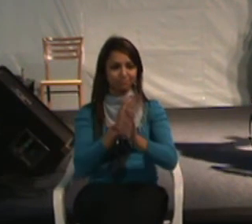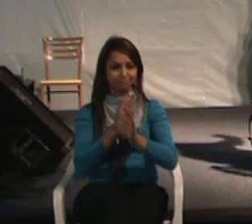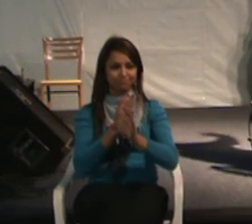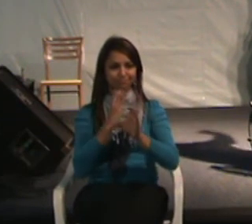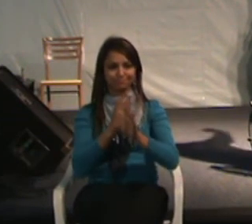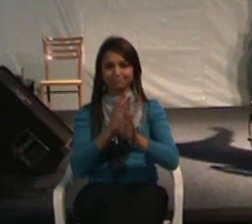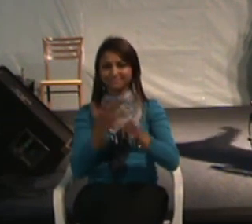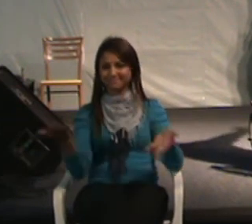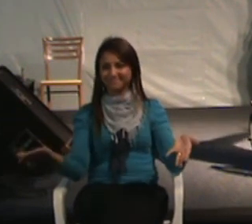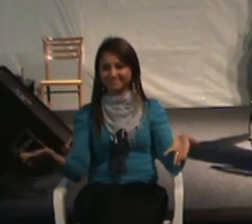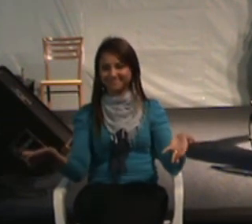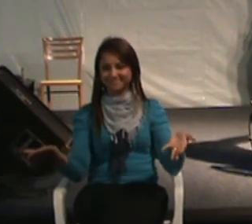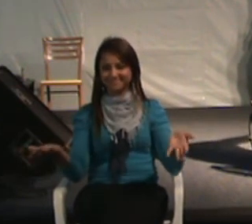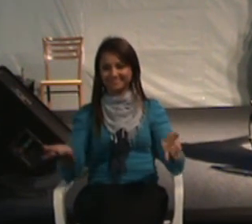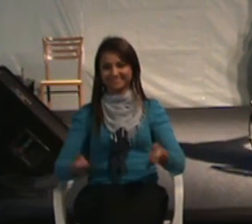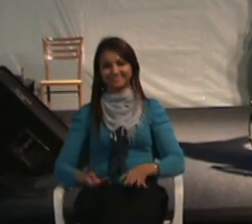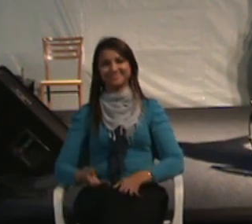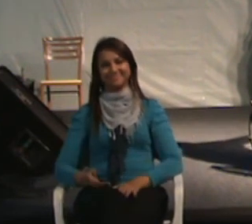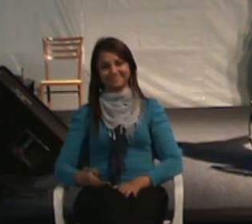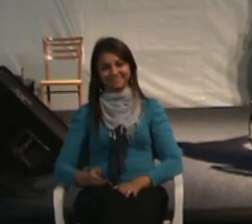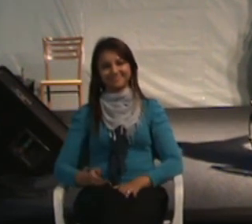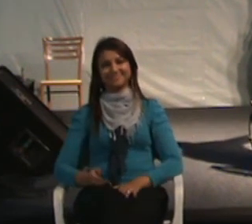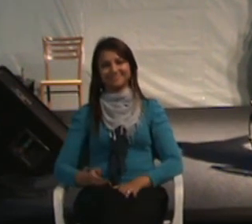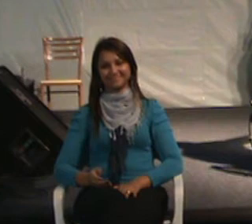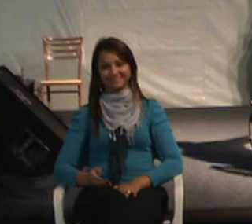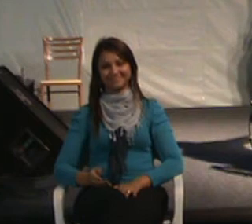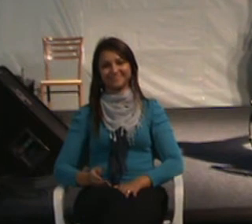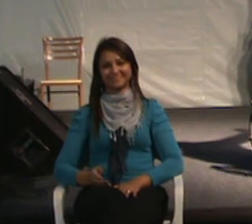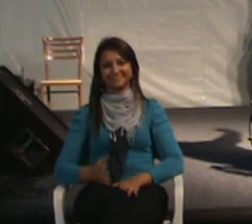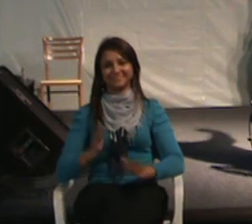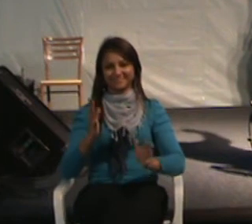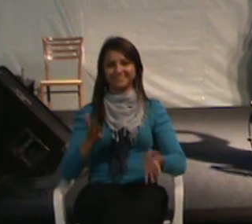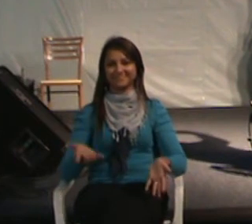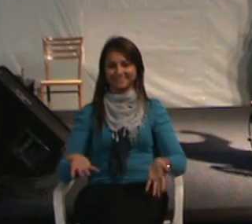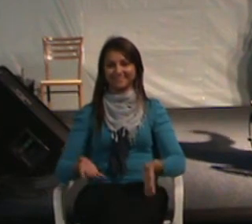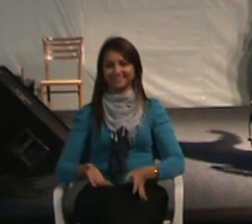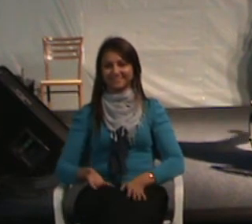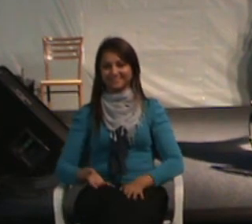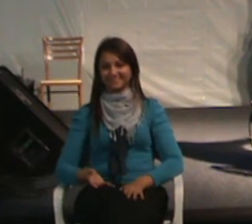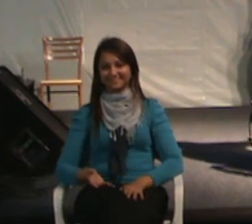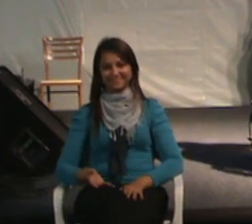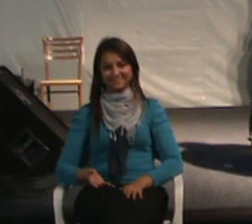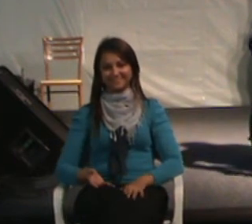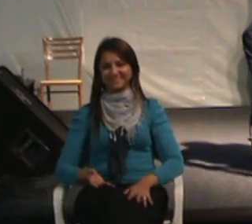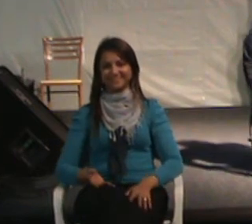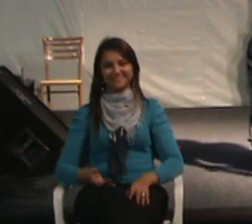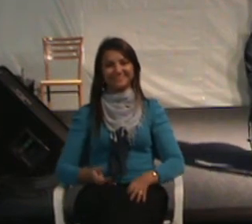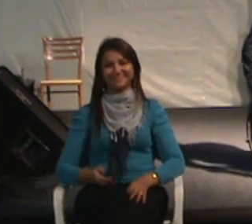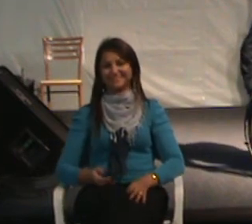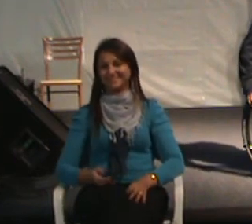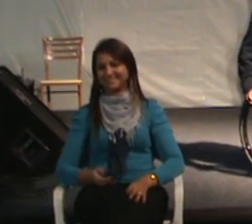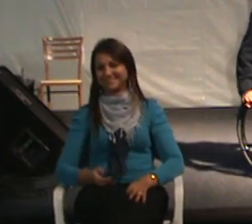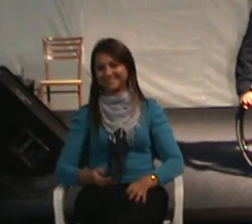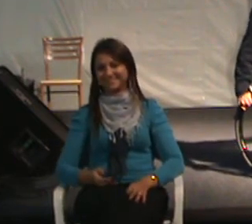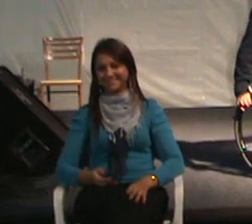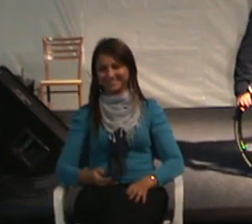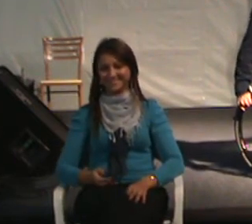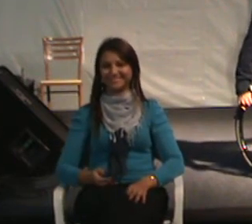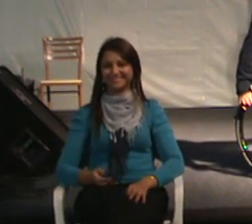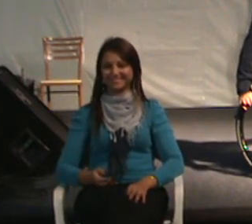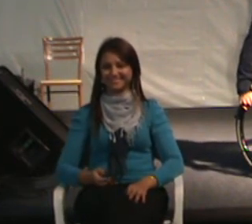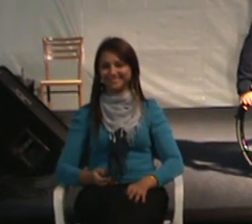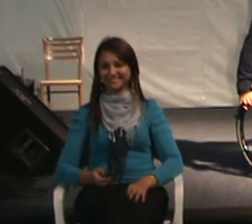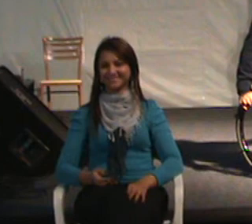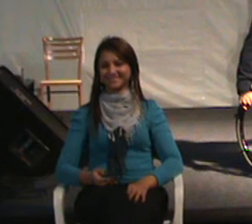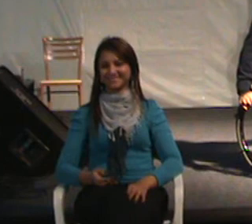Então, já começamos a revisão de procedimentos de absorção. Sensibilização, olha só, disso vocês